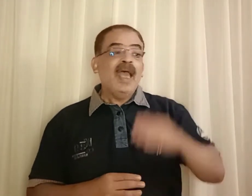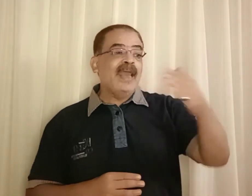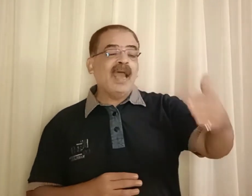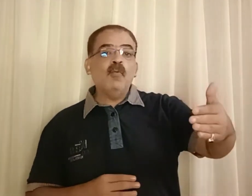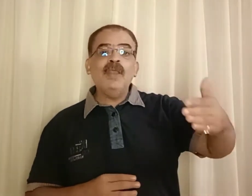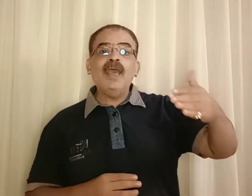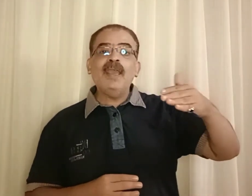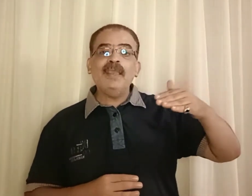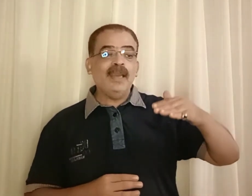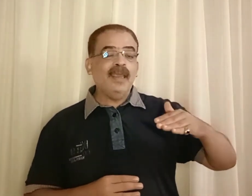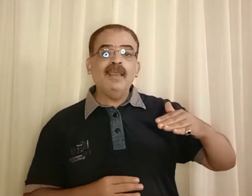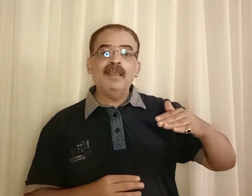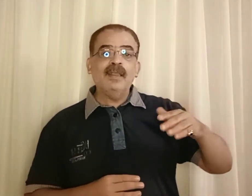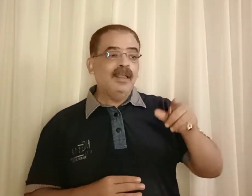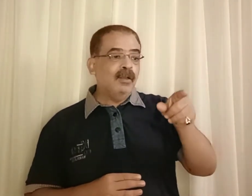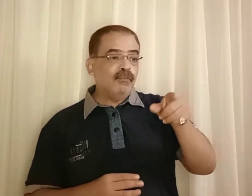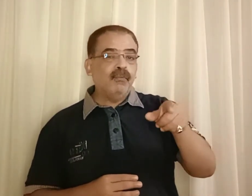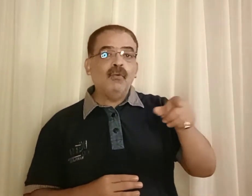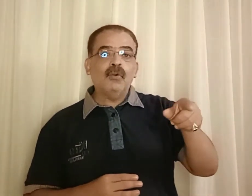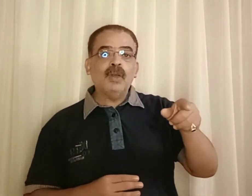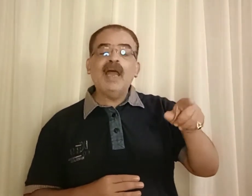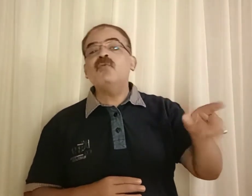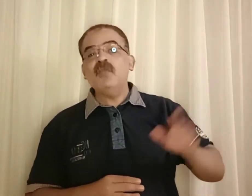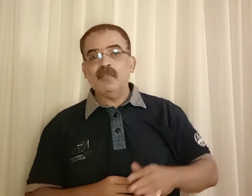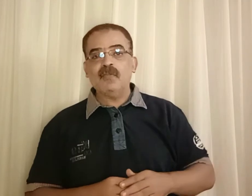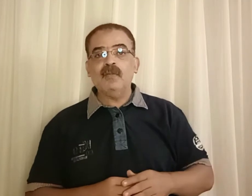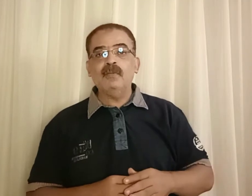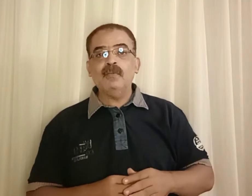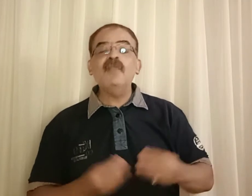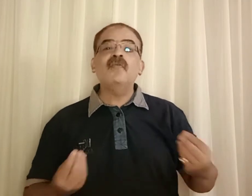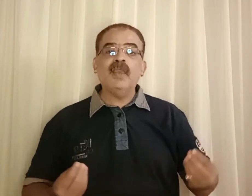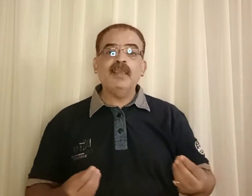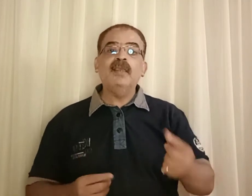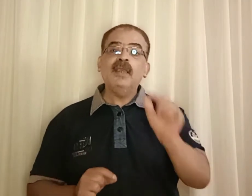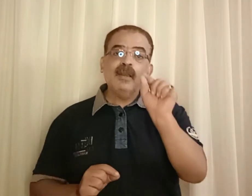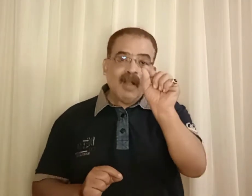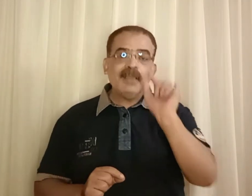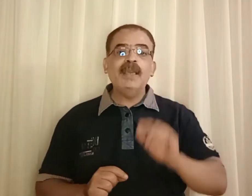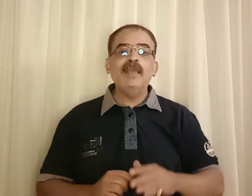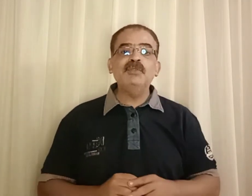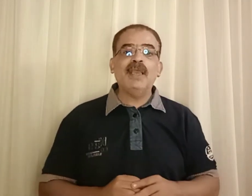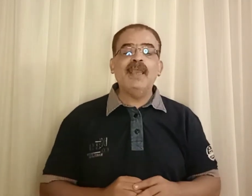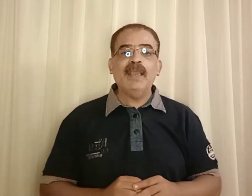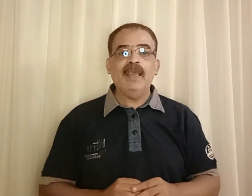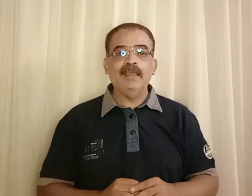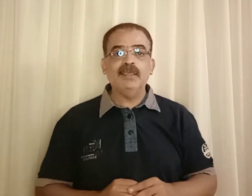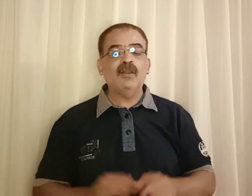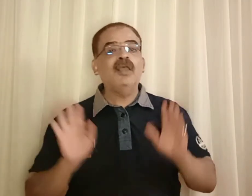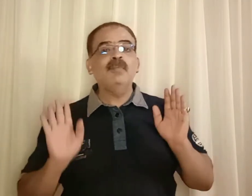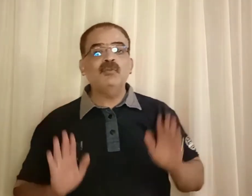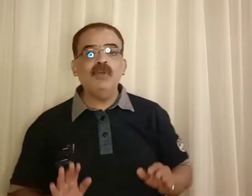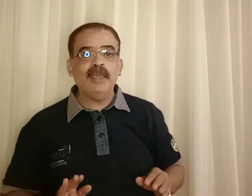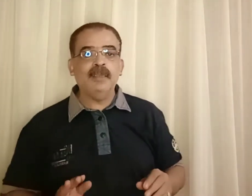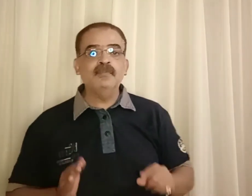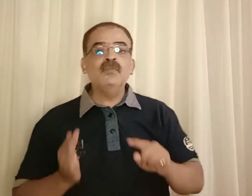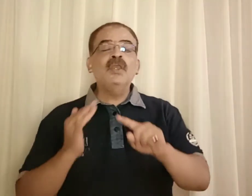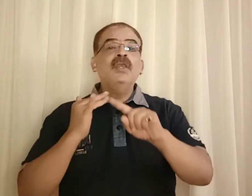هنحولها الى for او since ازاي القاعدة اللي هنمشي عليها كالقادي القاعدة بتقول ايه